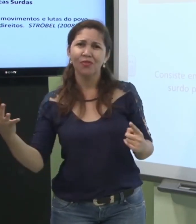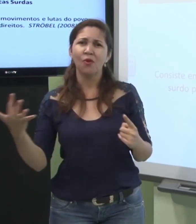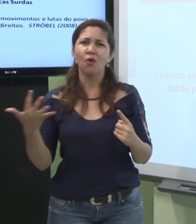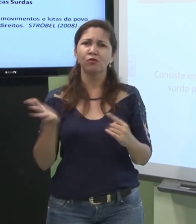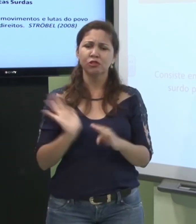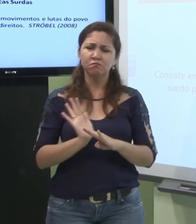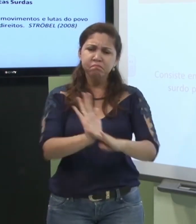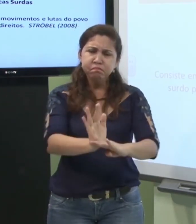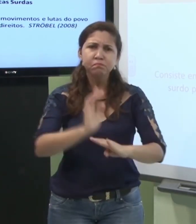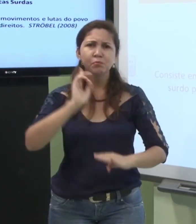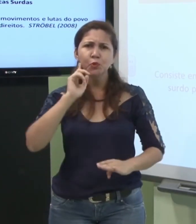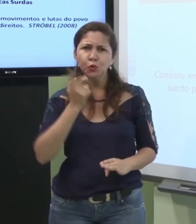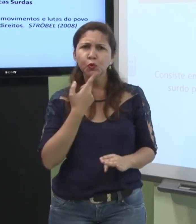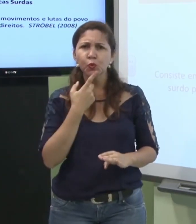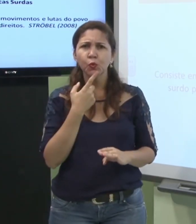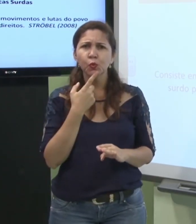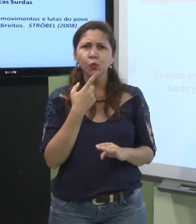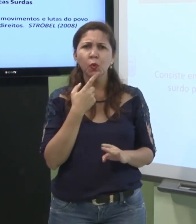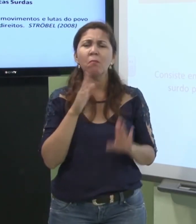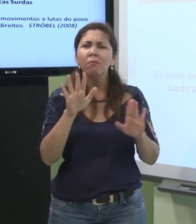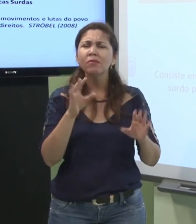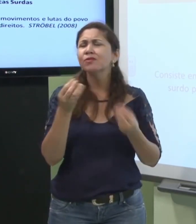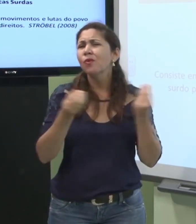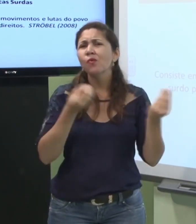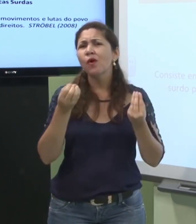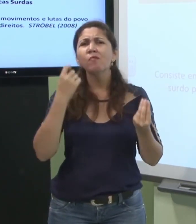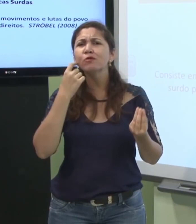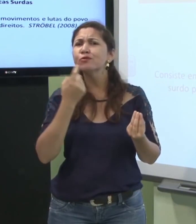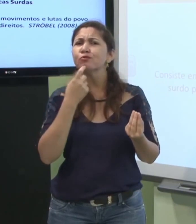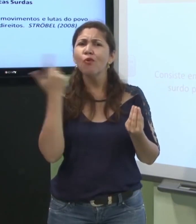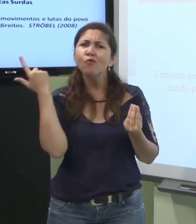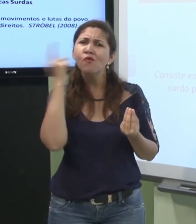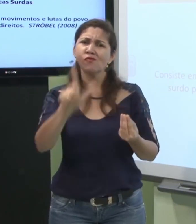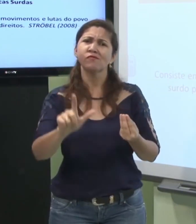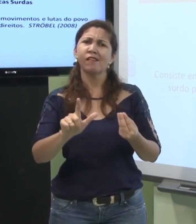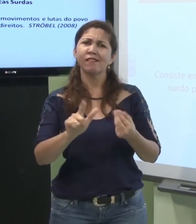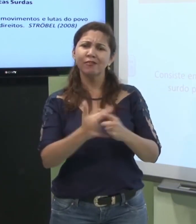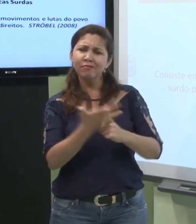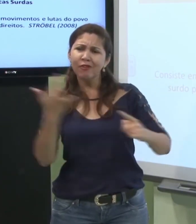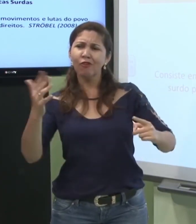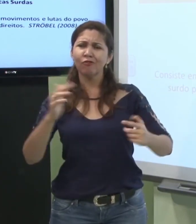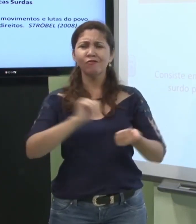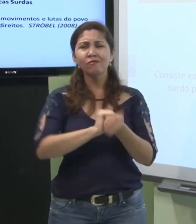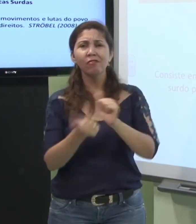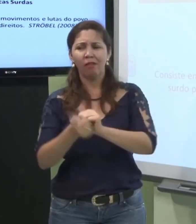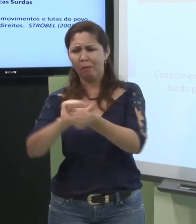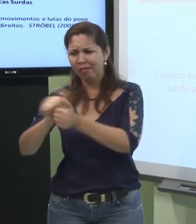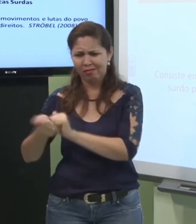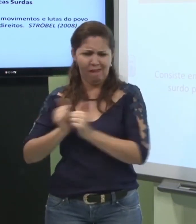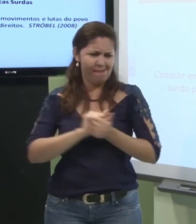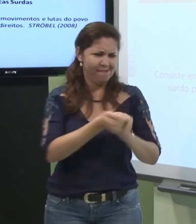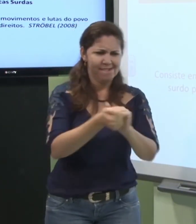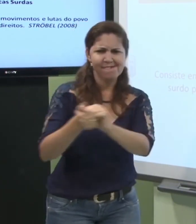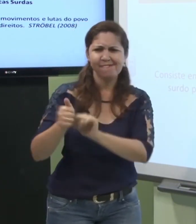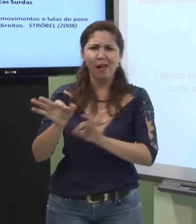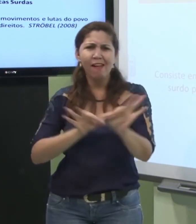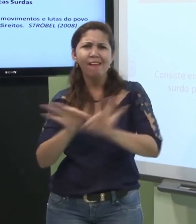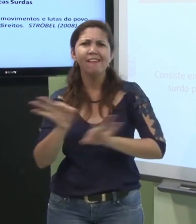Tem várias tecnologias que otimizam a vida do surdo Então